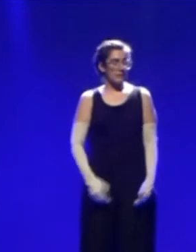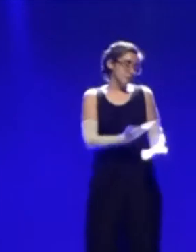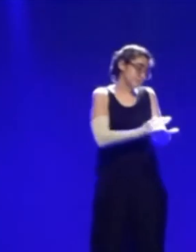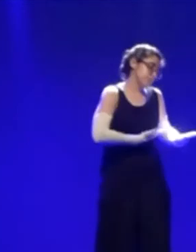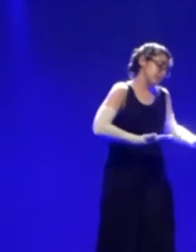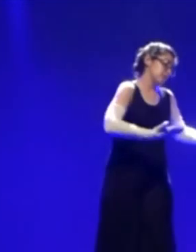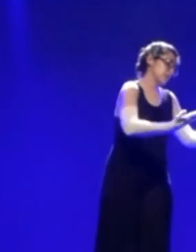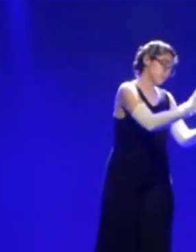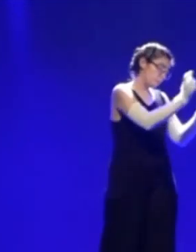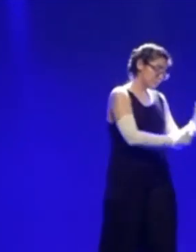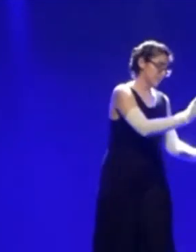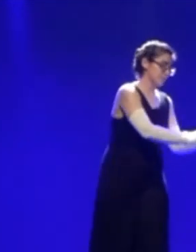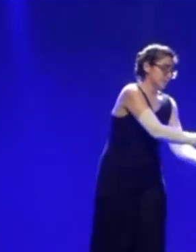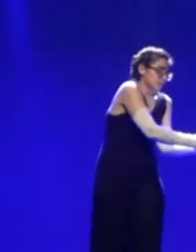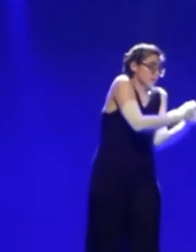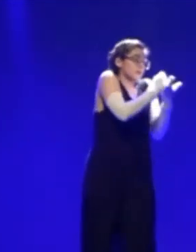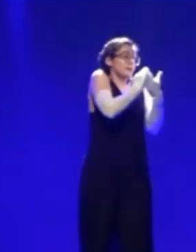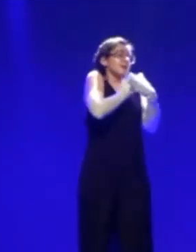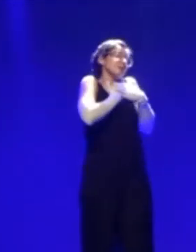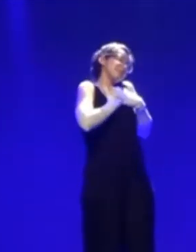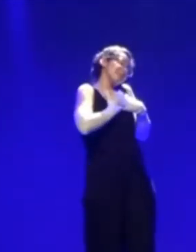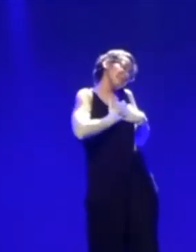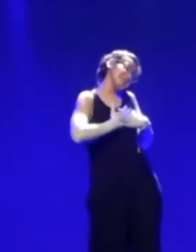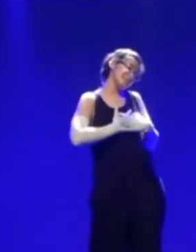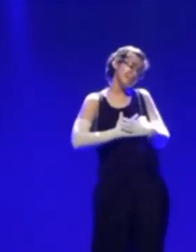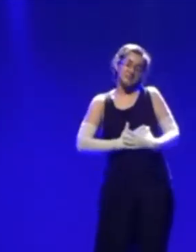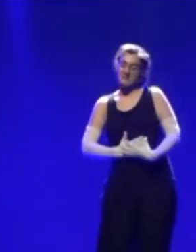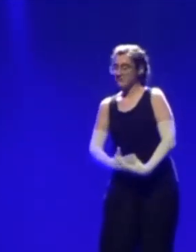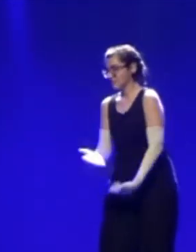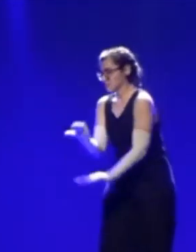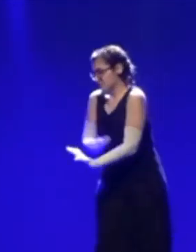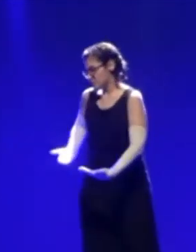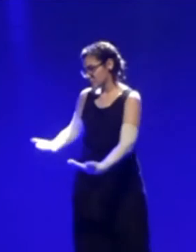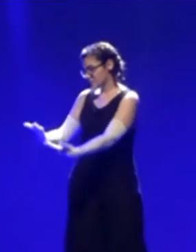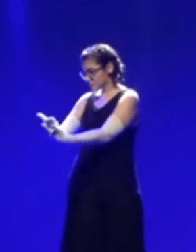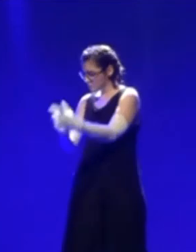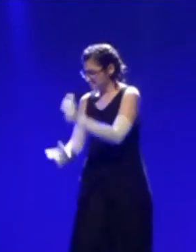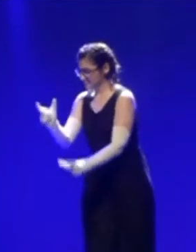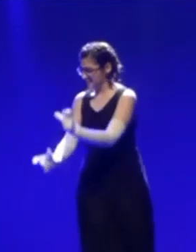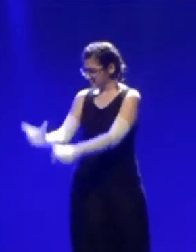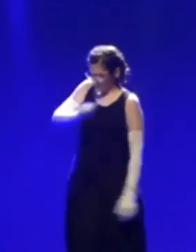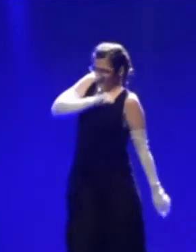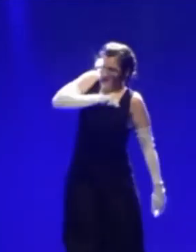ni le bien qu'on m'a fait, ni le mal